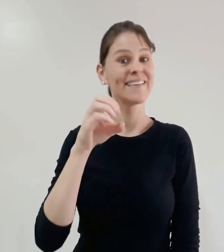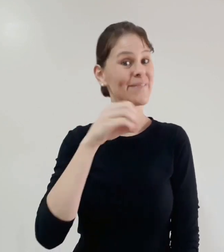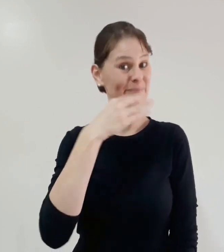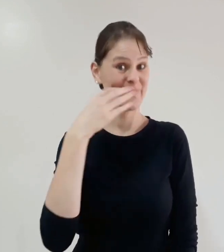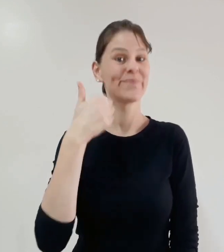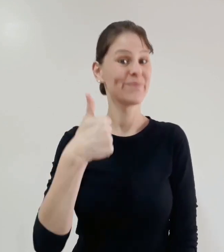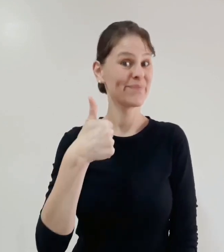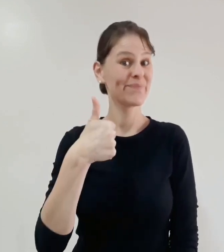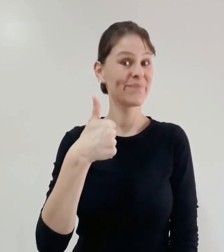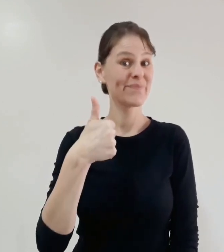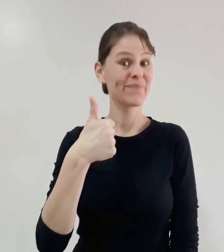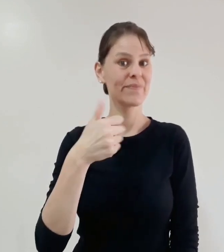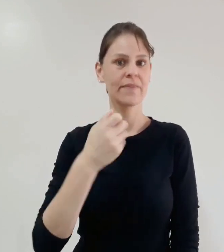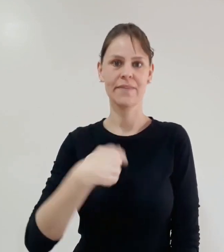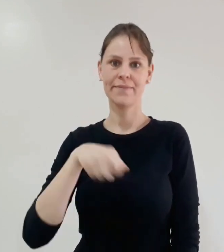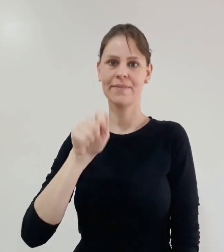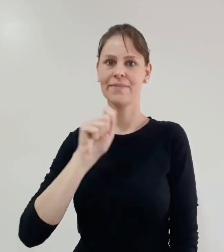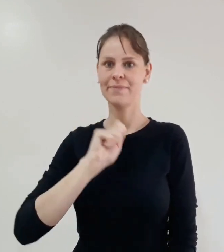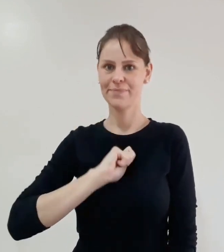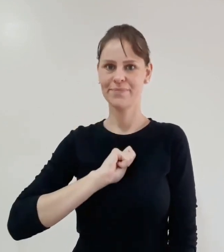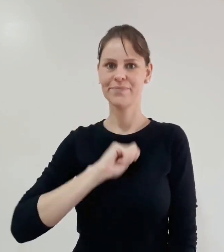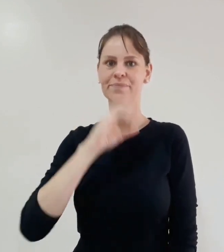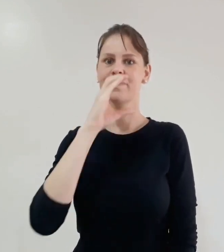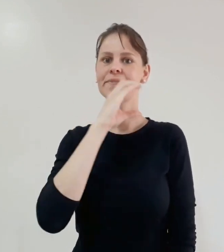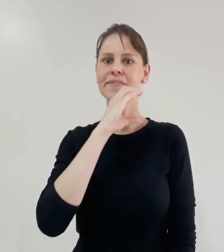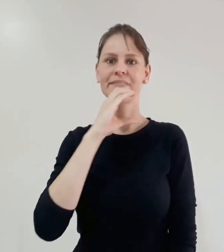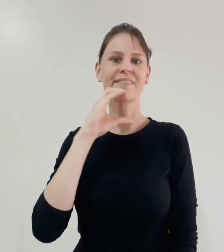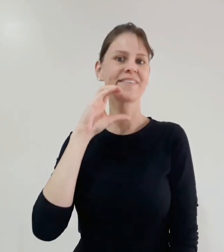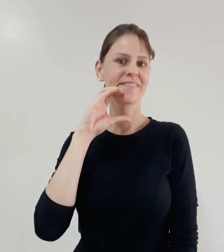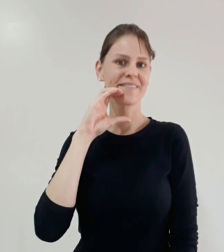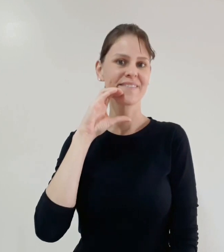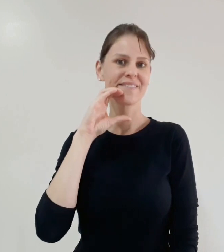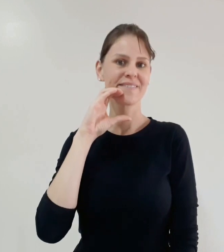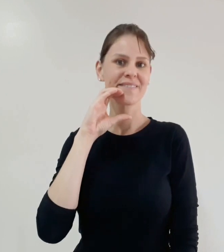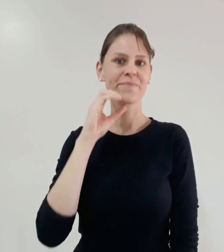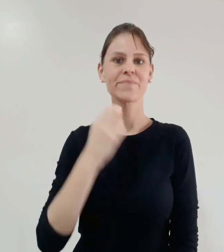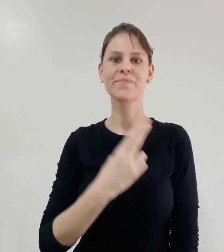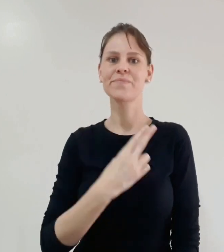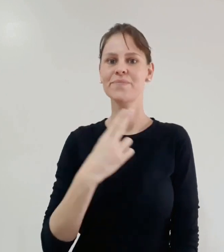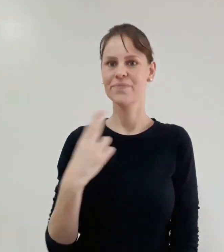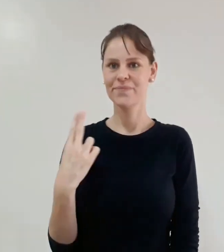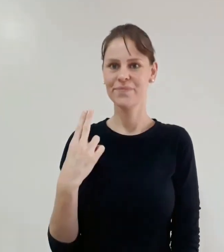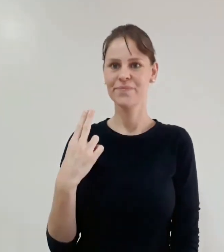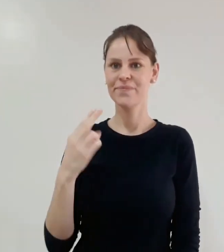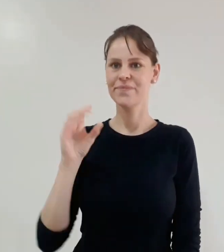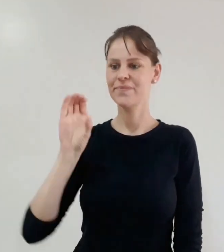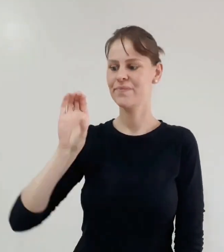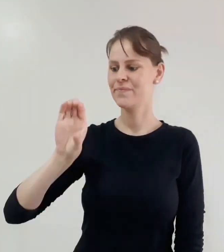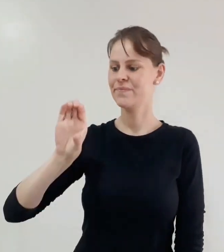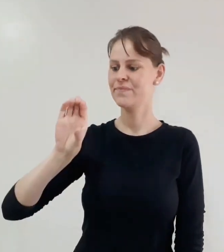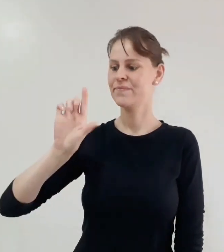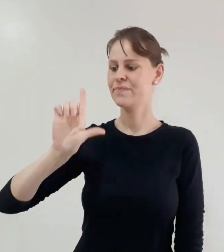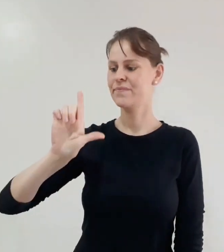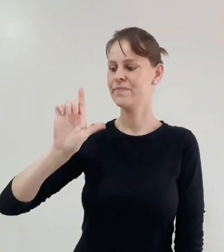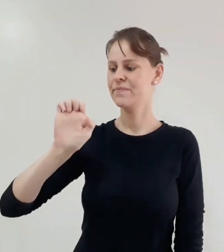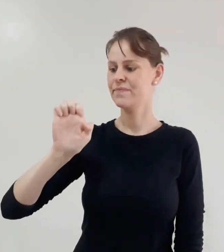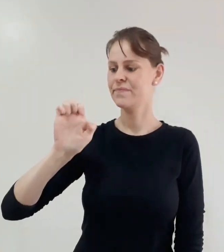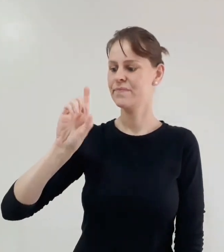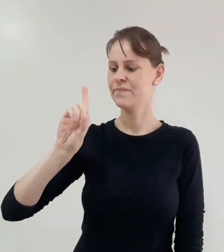Olá a todos, tudo bem com vocês? Este aqui é o meu sinal, ou seja, a maneira como os surdos me conhecem.